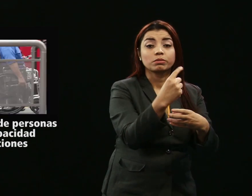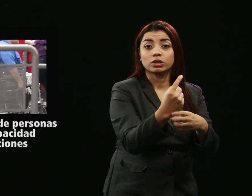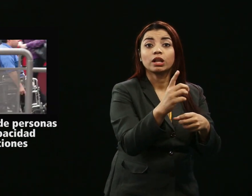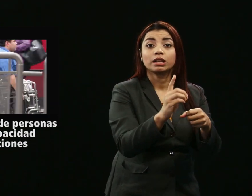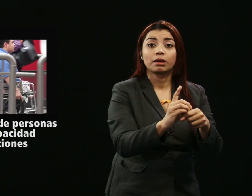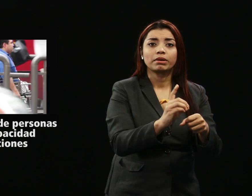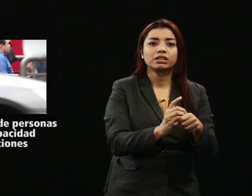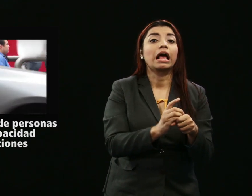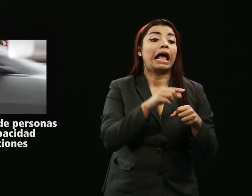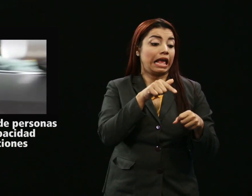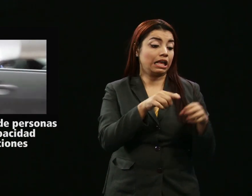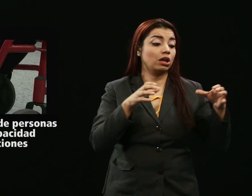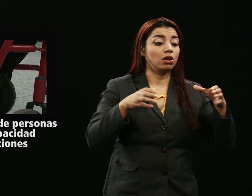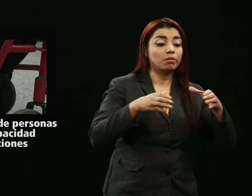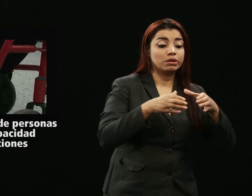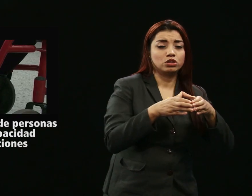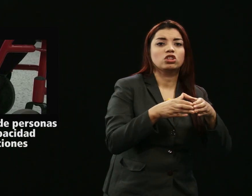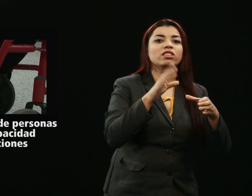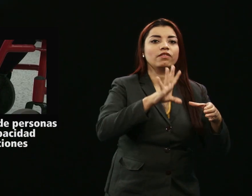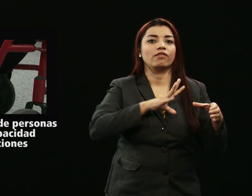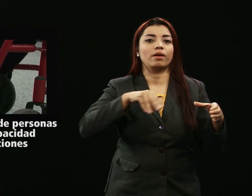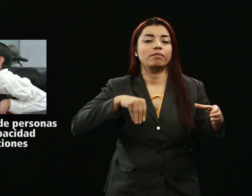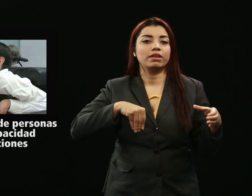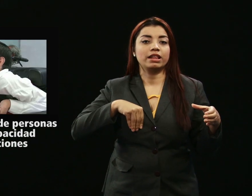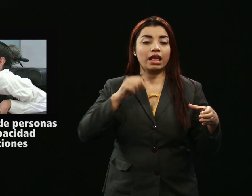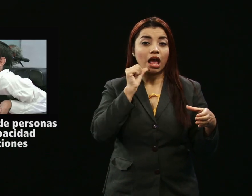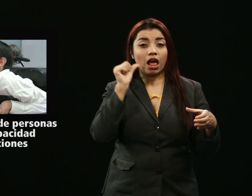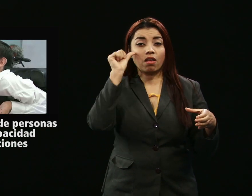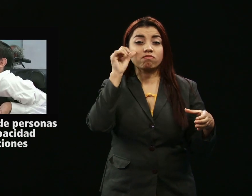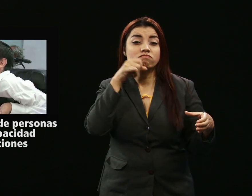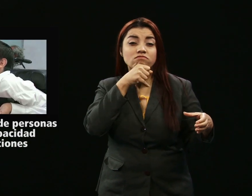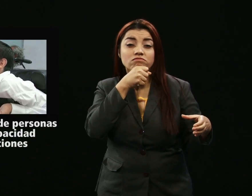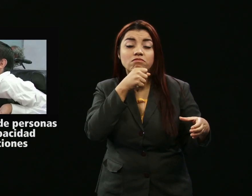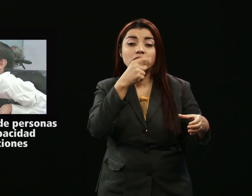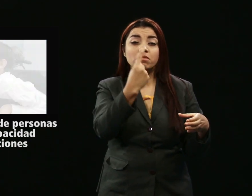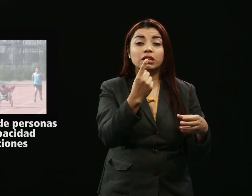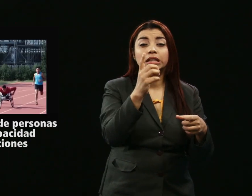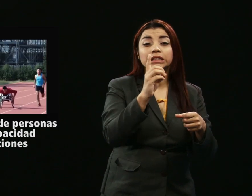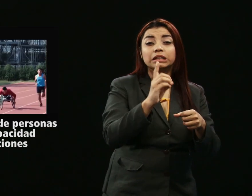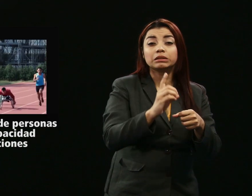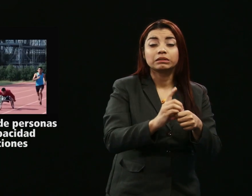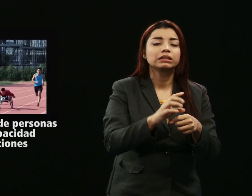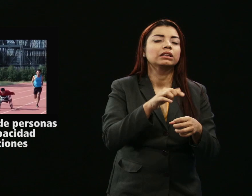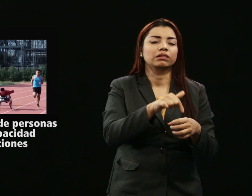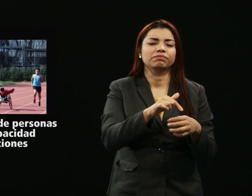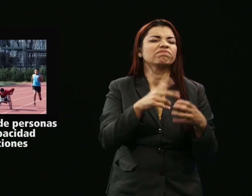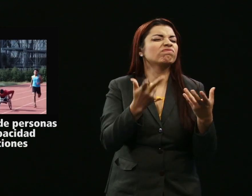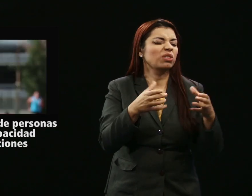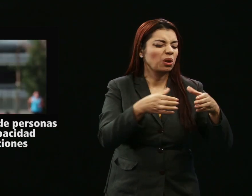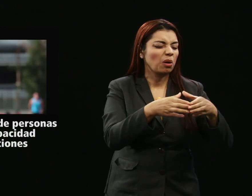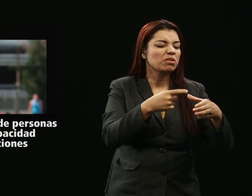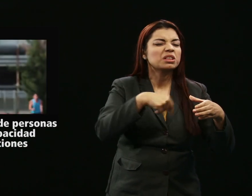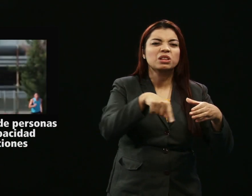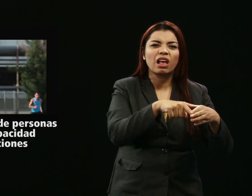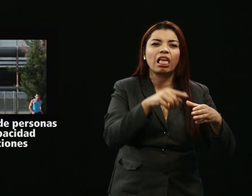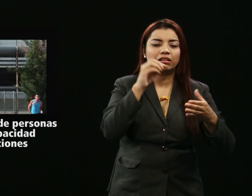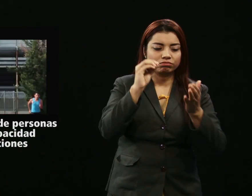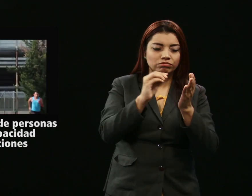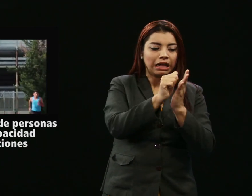Adolescencia, Adulto Mayor y Personas con Discapacidad consignó en un artículo el derecho que las personas con discapacidad